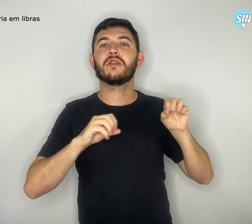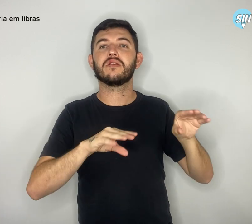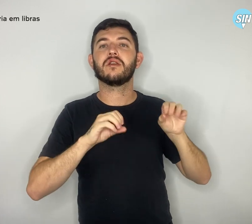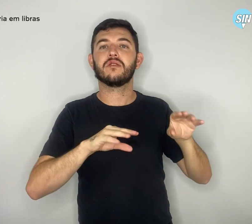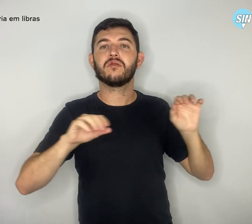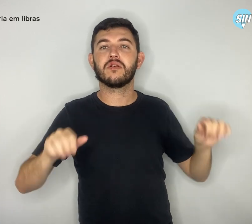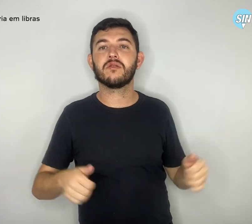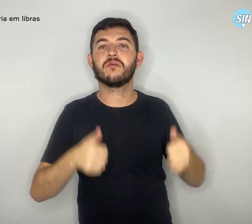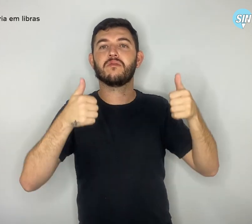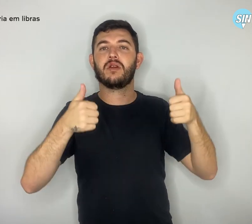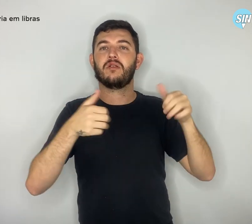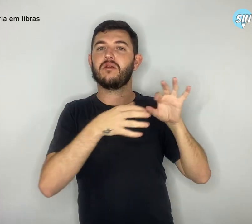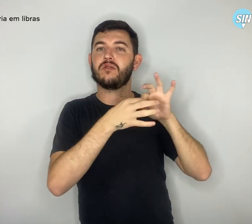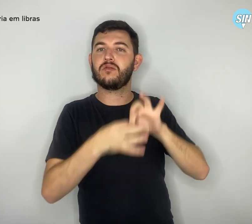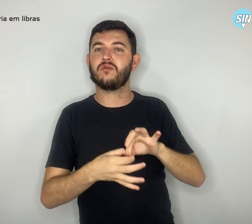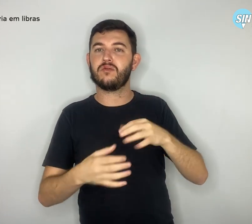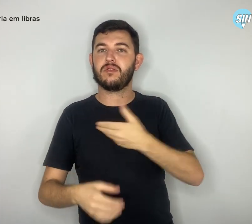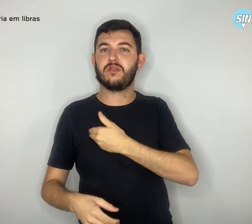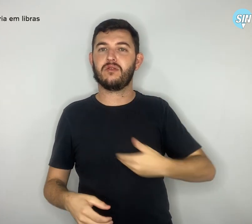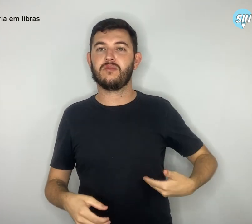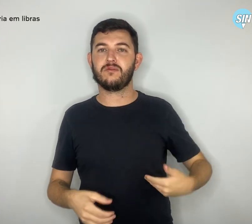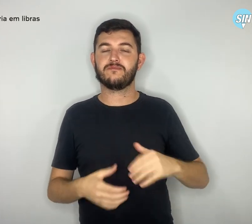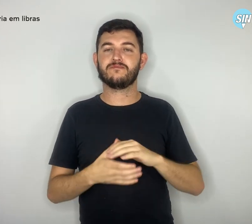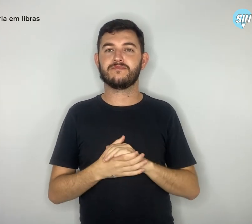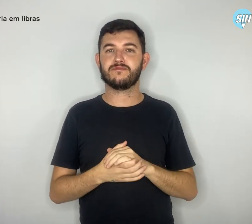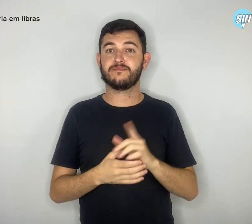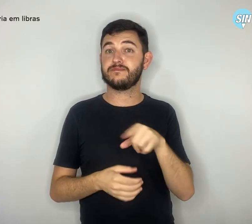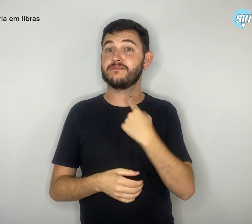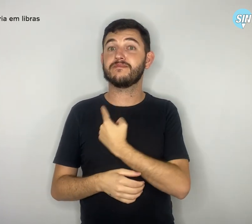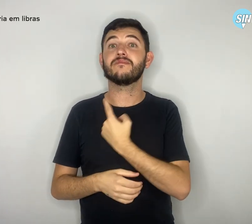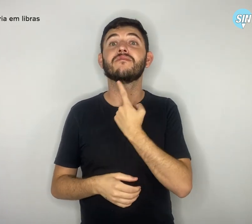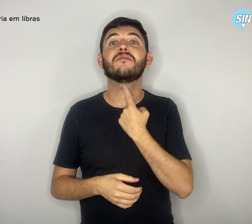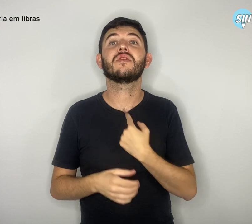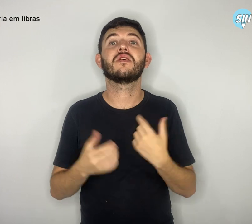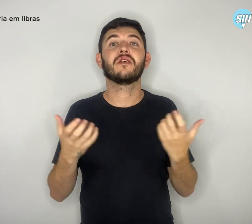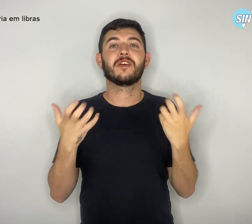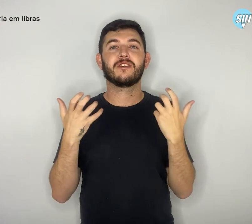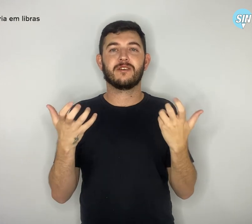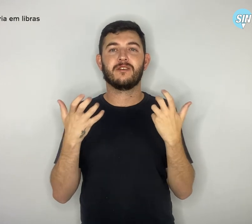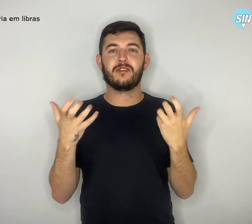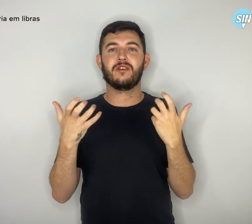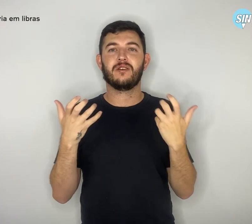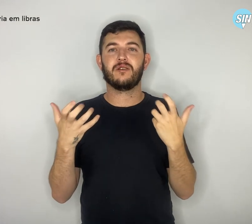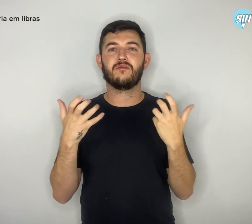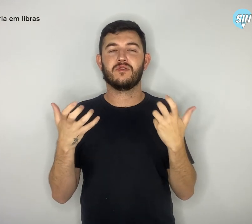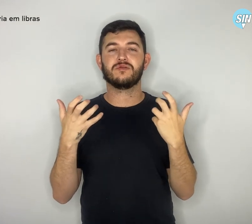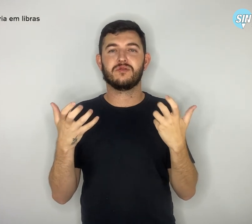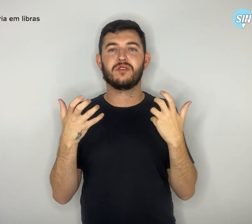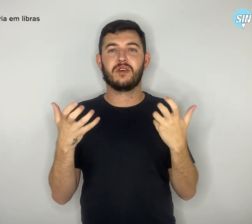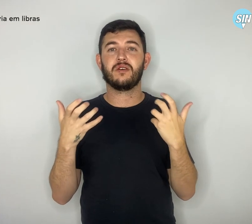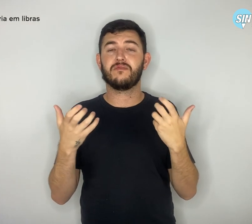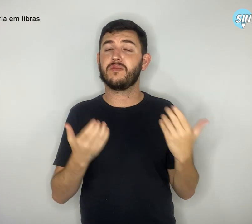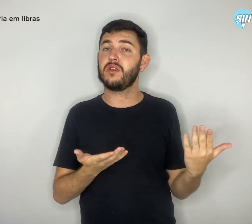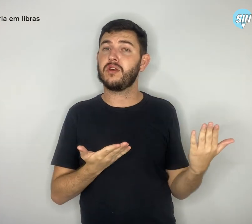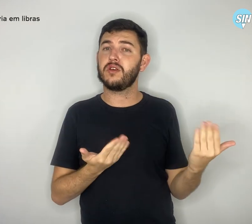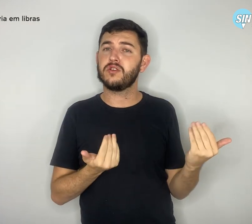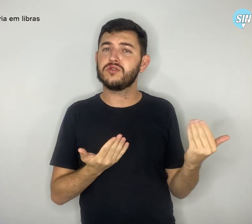pública. Queremos ainda aumentar a aproximação de jovens trabalhadores